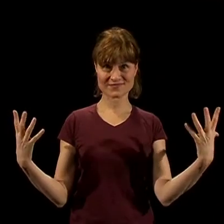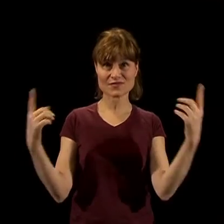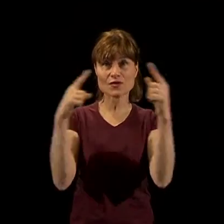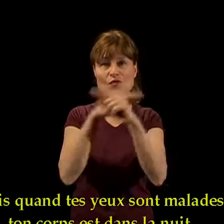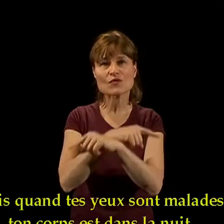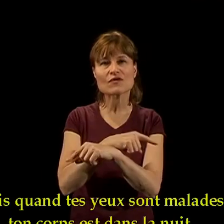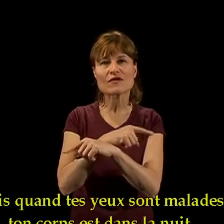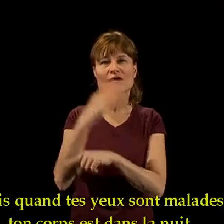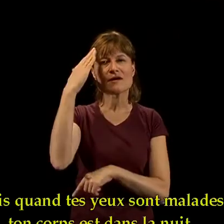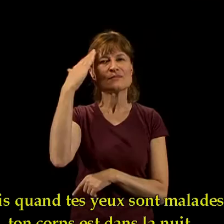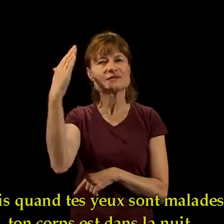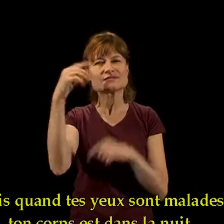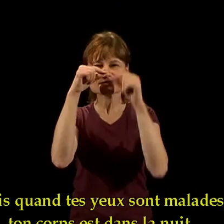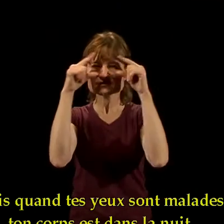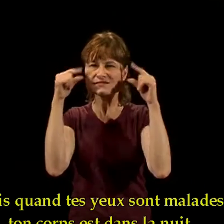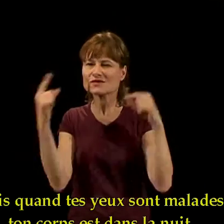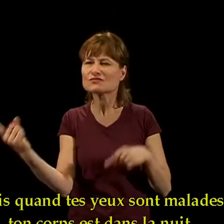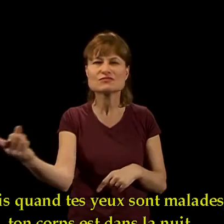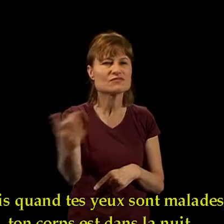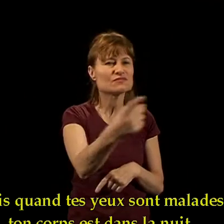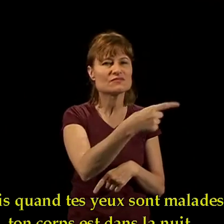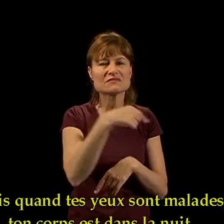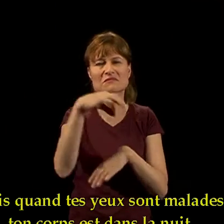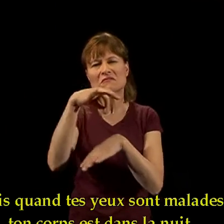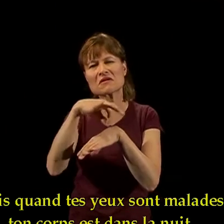tes yeux sont malades, ton corps est dans la nuit.